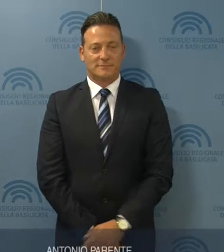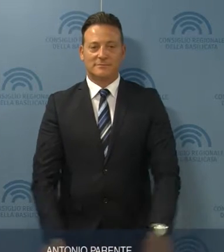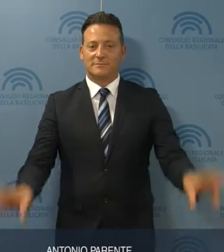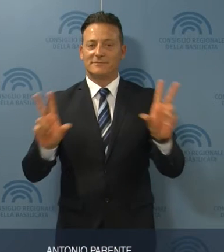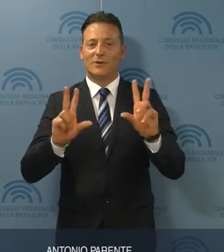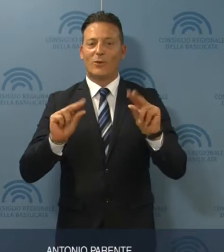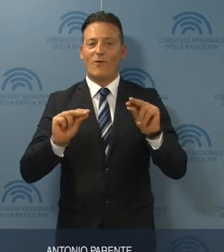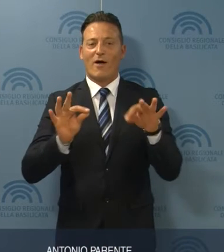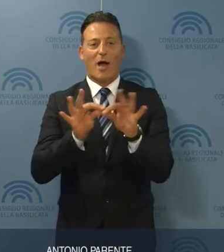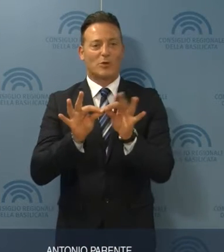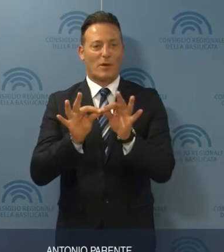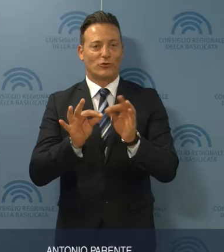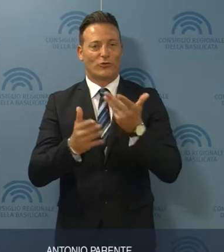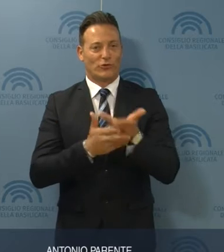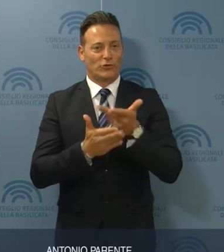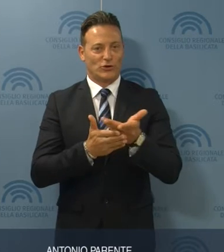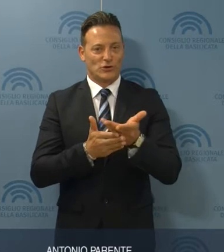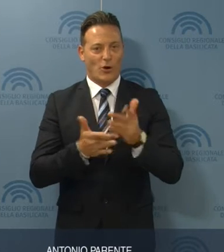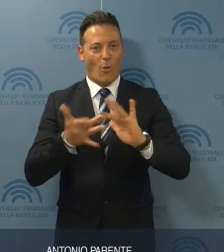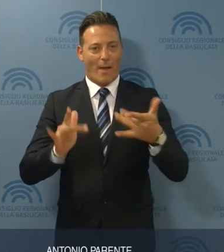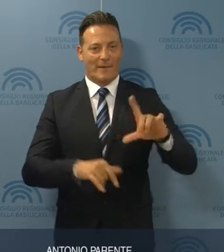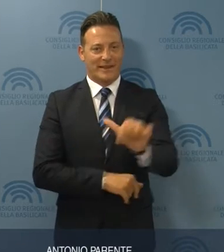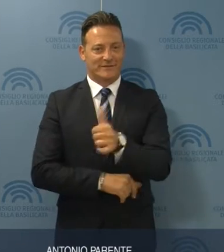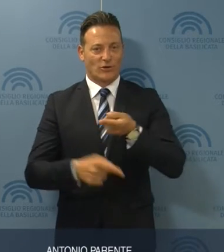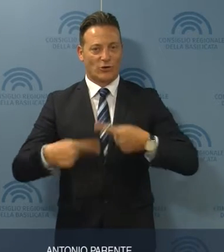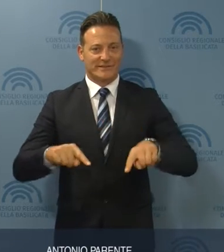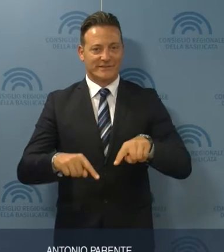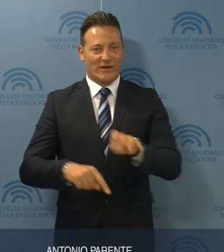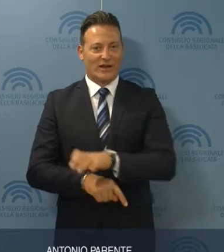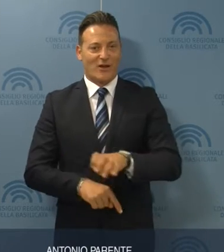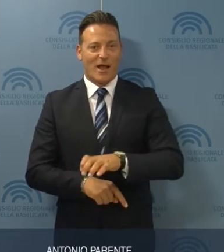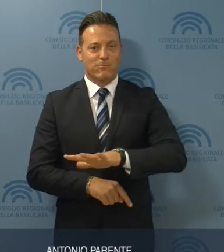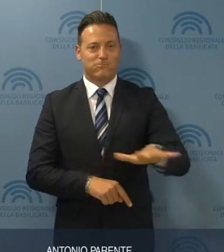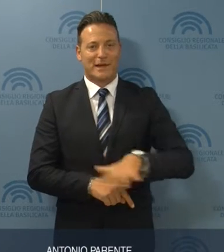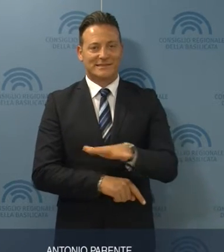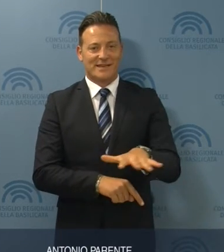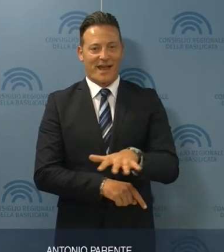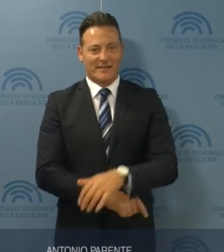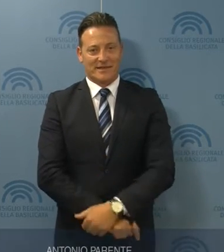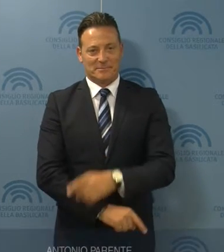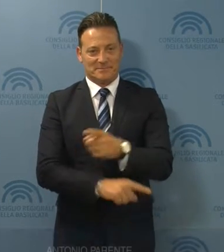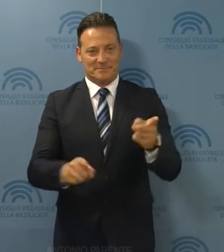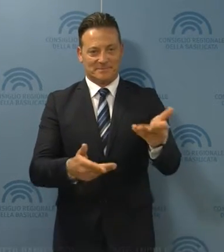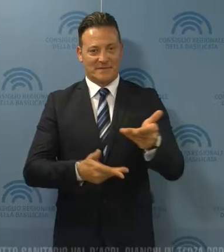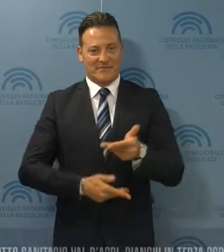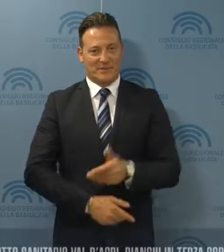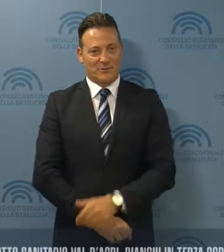Benvenuti al nuovo appuntamento del TG Web LIS del Consiglio regionale di Basilicata.